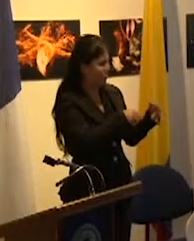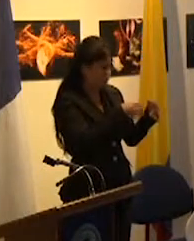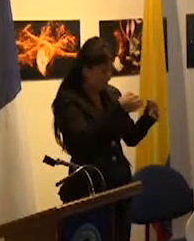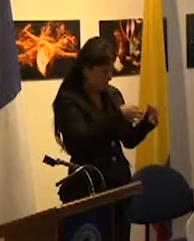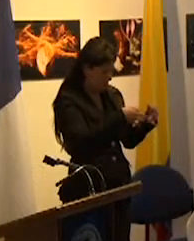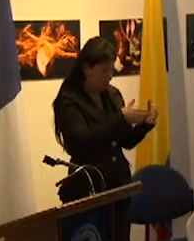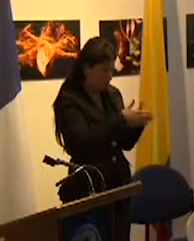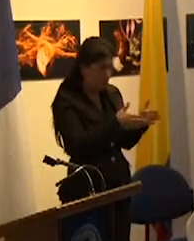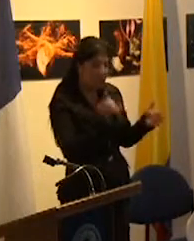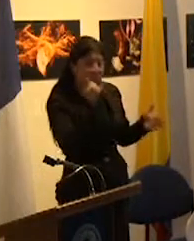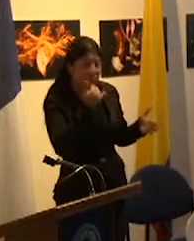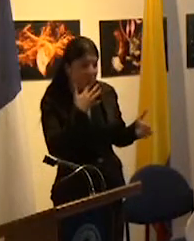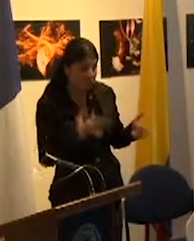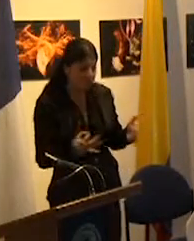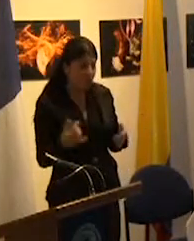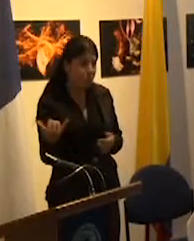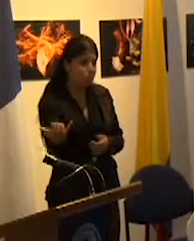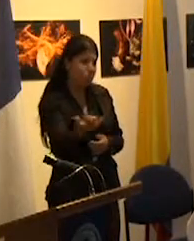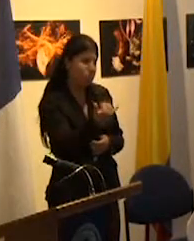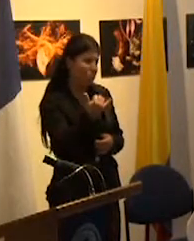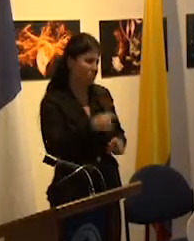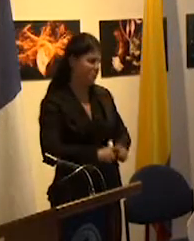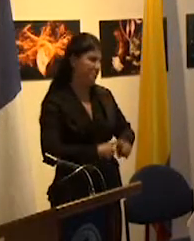de lo que efectivamente va ocurriendo